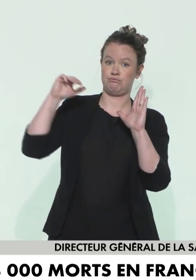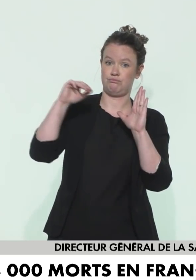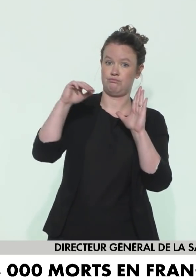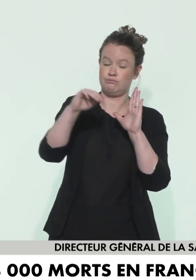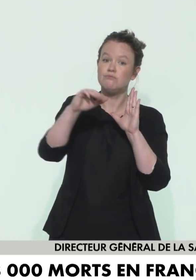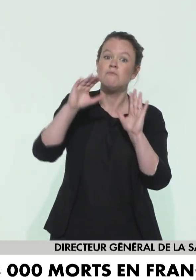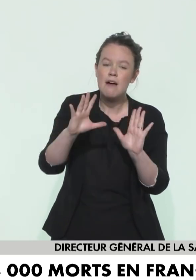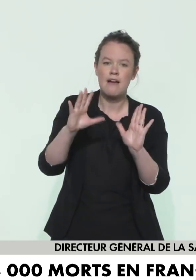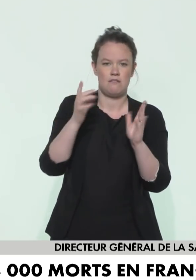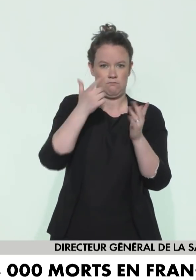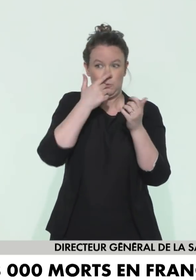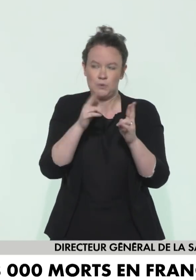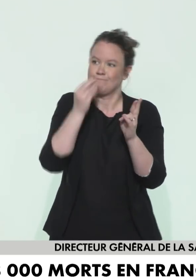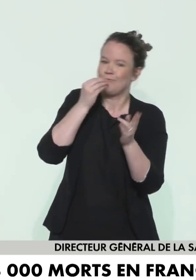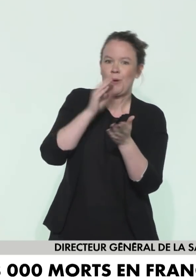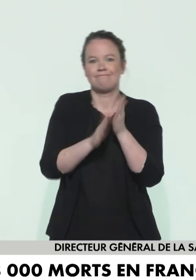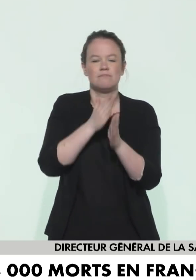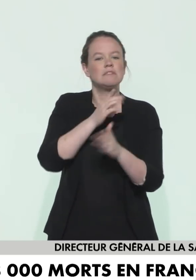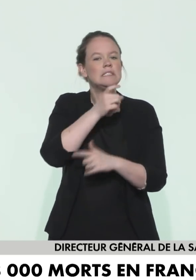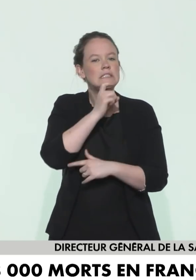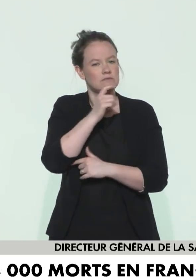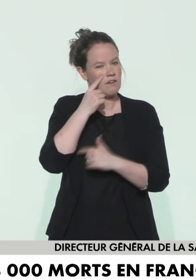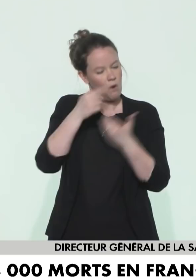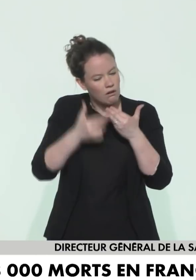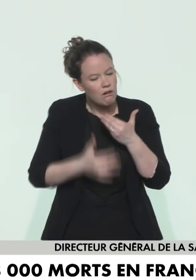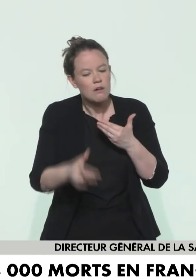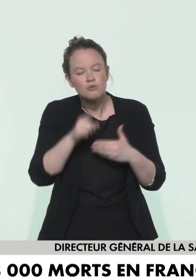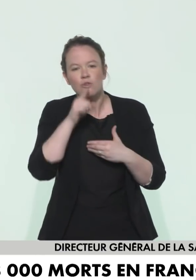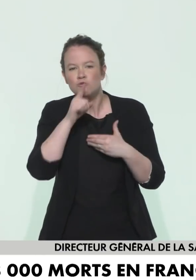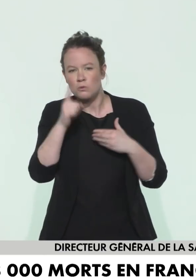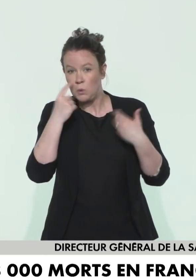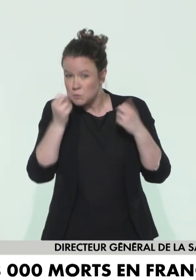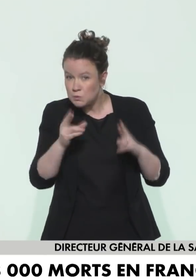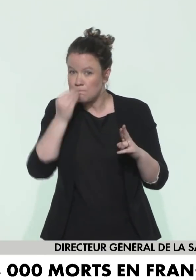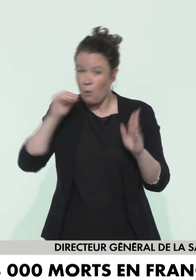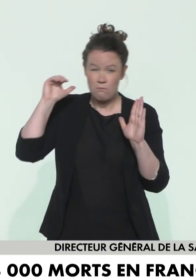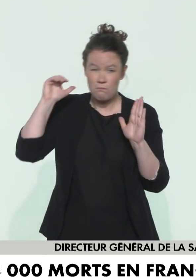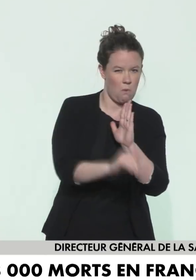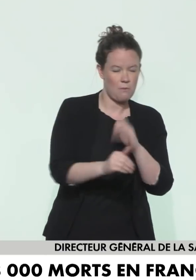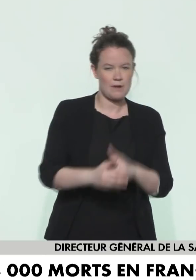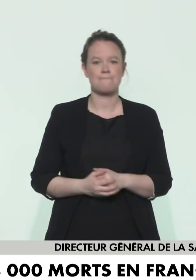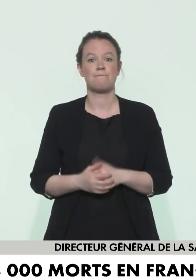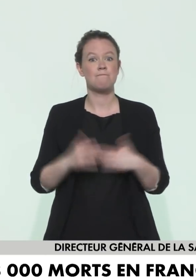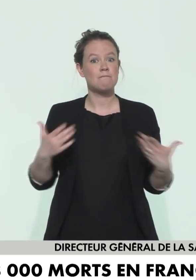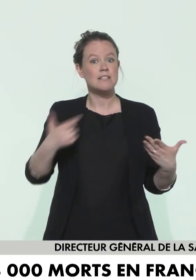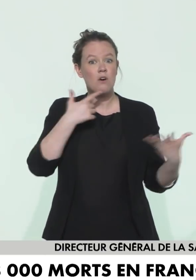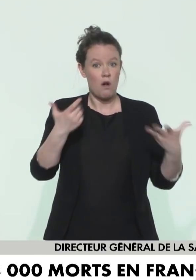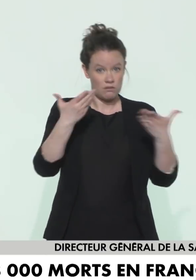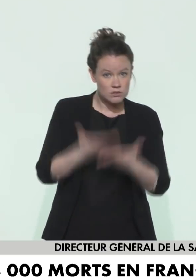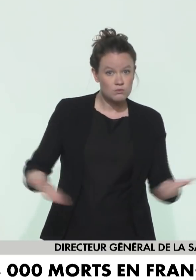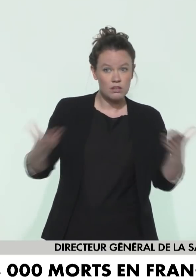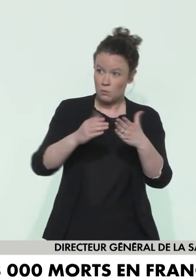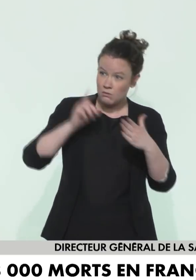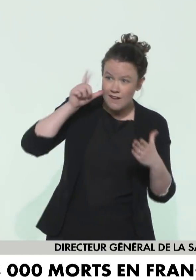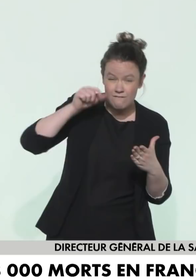nécessite d'être confirmé encore dans les prochains jours. Nos efforts collectifs montrent leur efficacité. Ce n'est qu'en